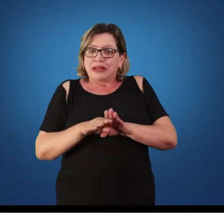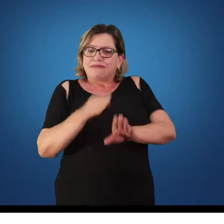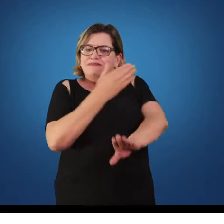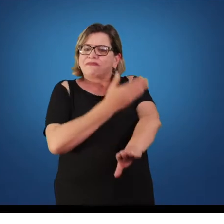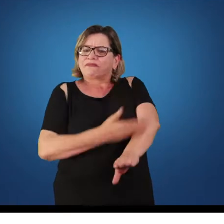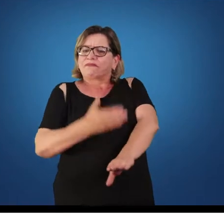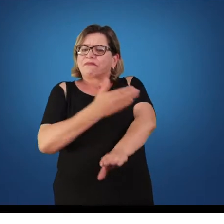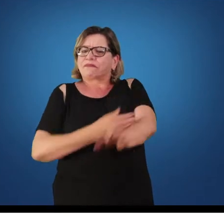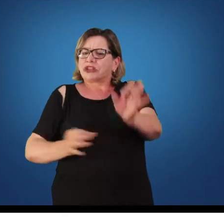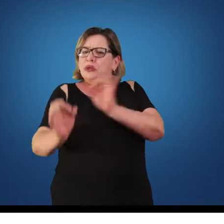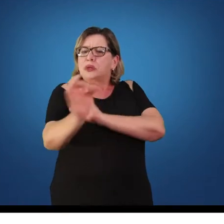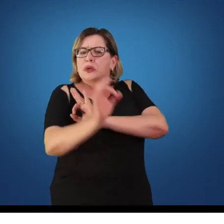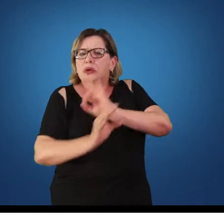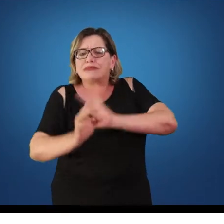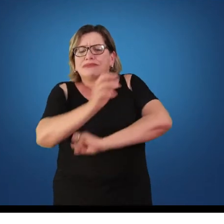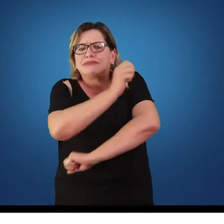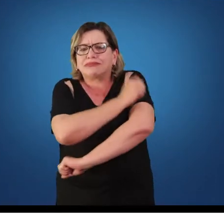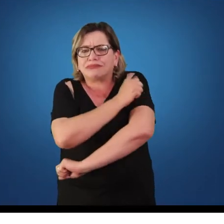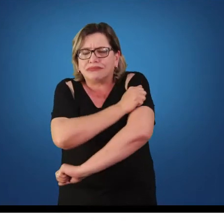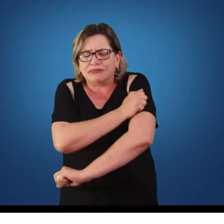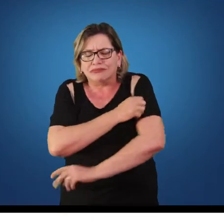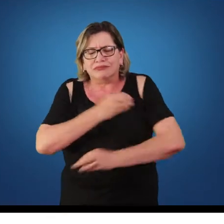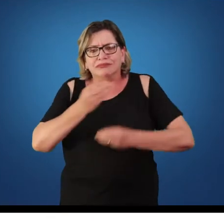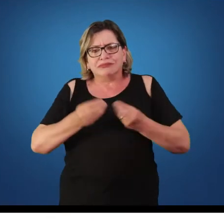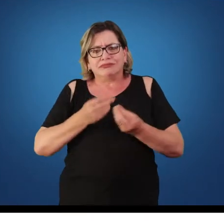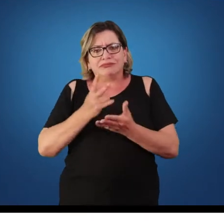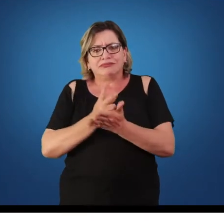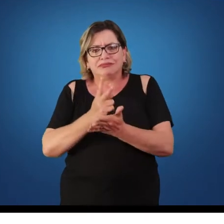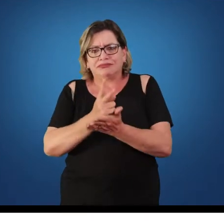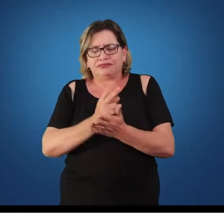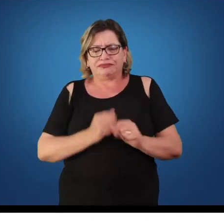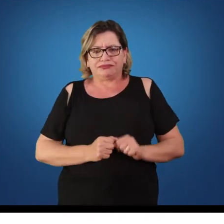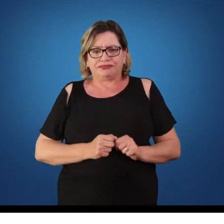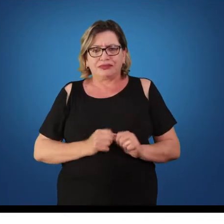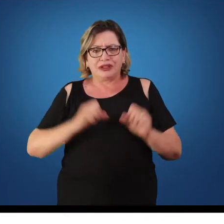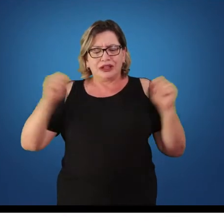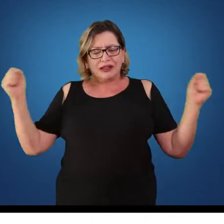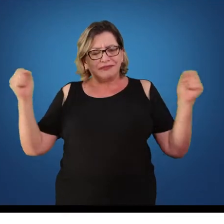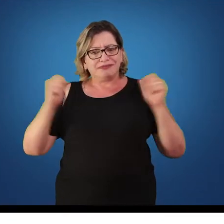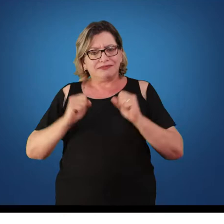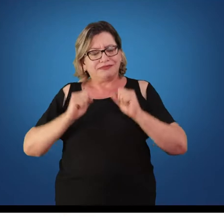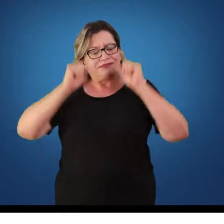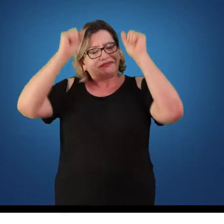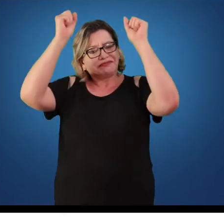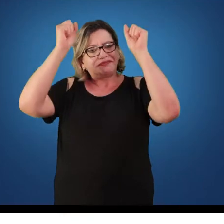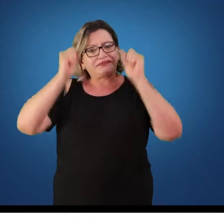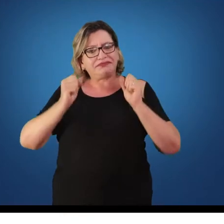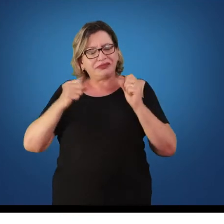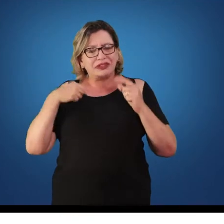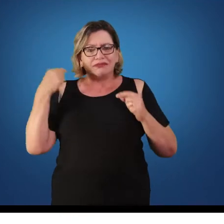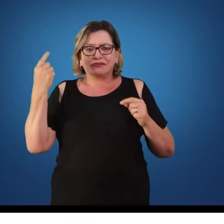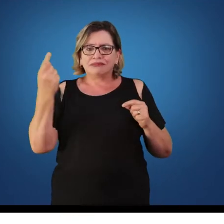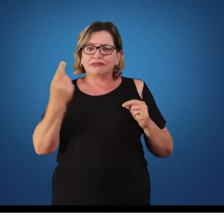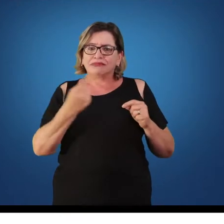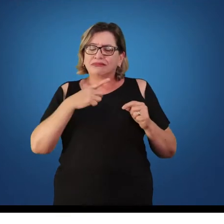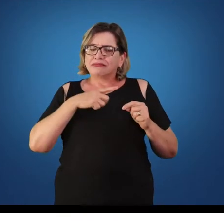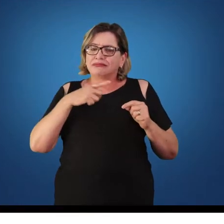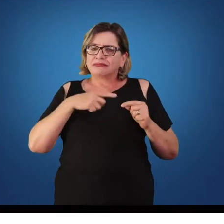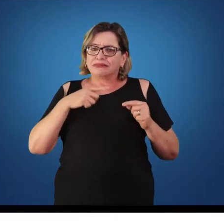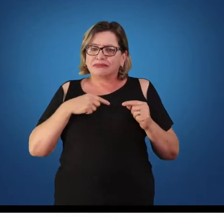estava sendo formado e preparado. Essa ginástica que a gente tem relacionada justamente à